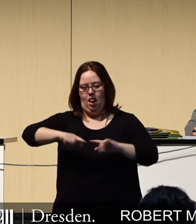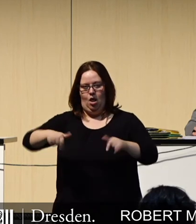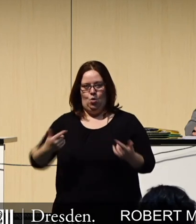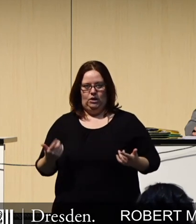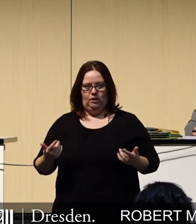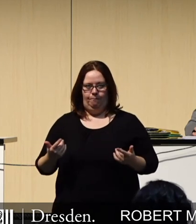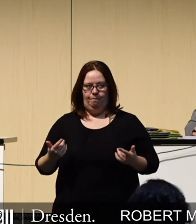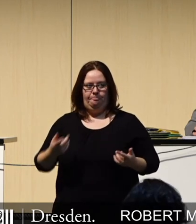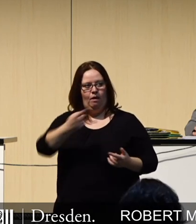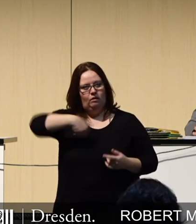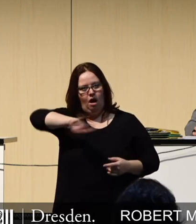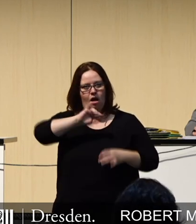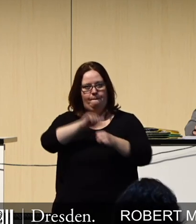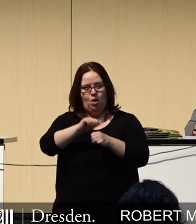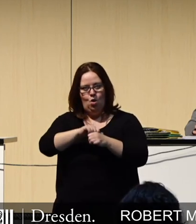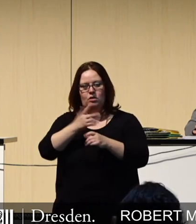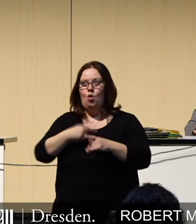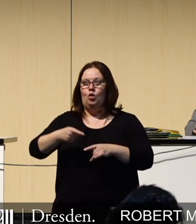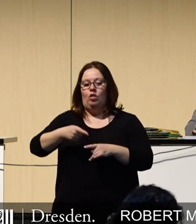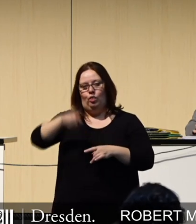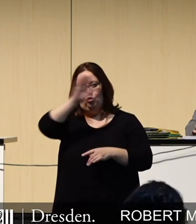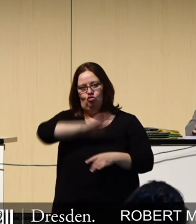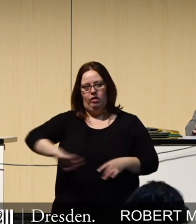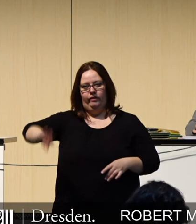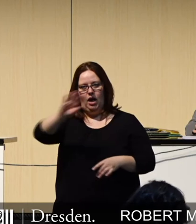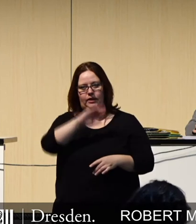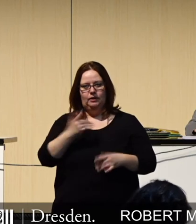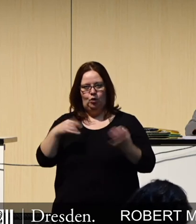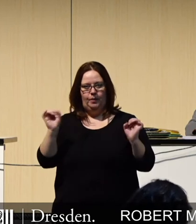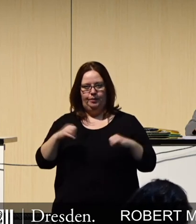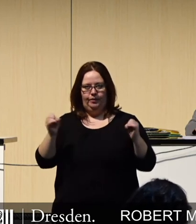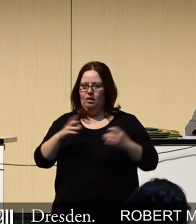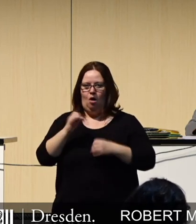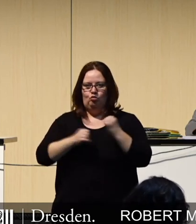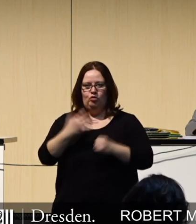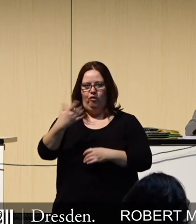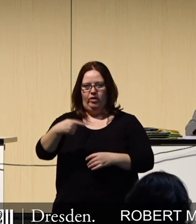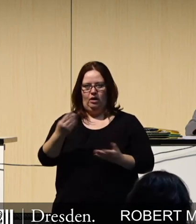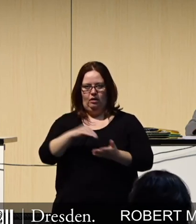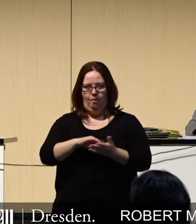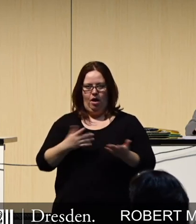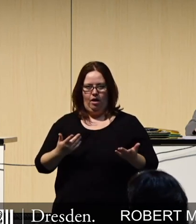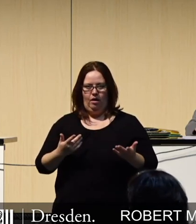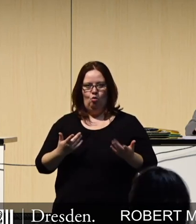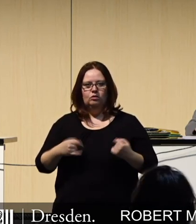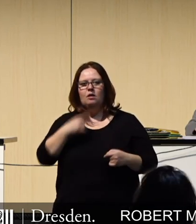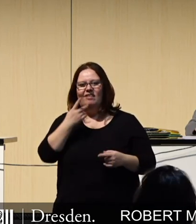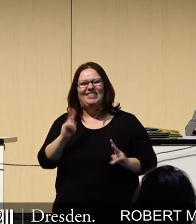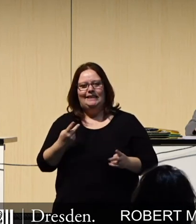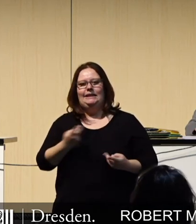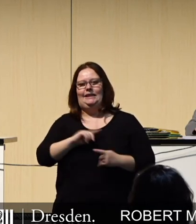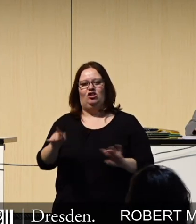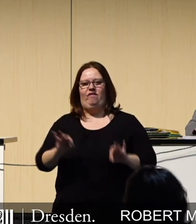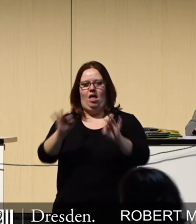sofern alle zuständigen Behörden auf Bundesebene dem Ganzen zustimmen und das Ganze ist ungefährlich einstufen können.